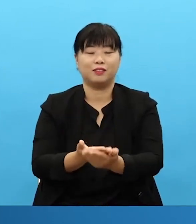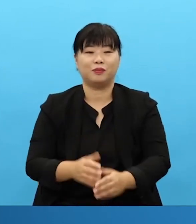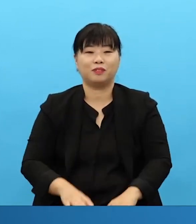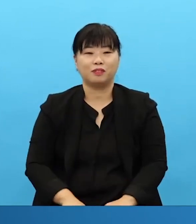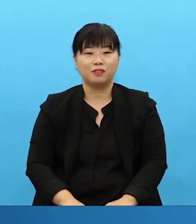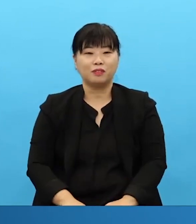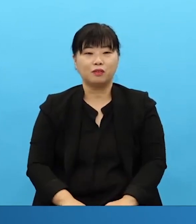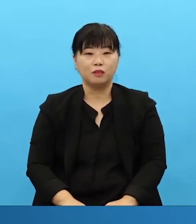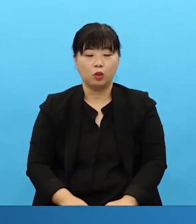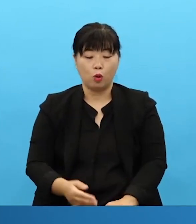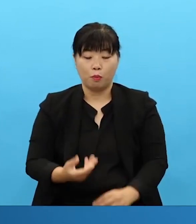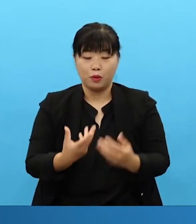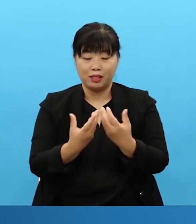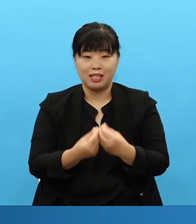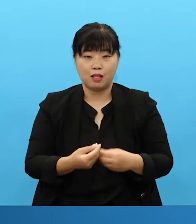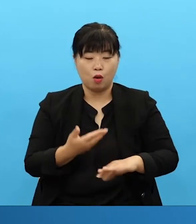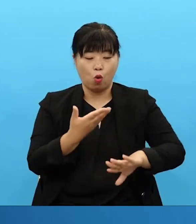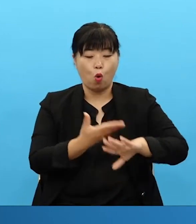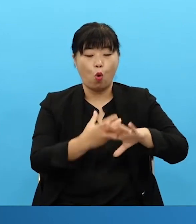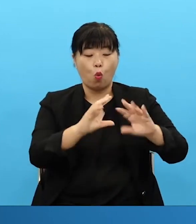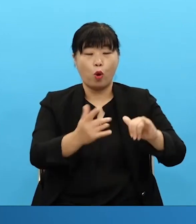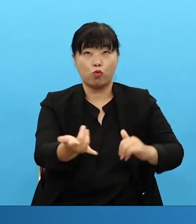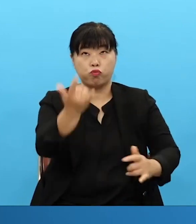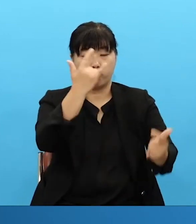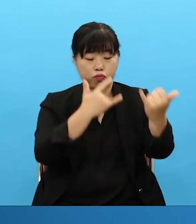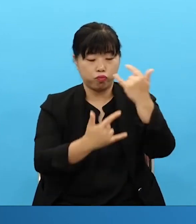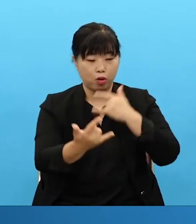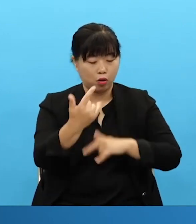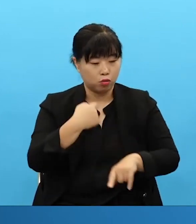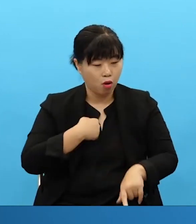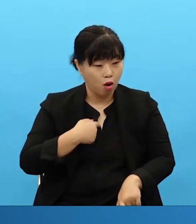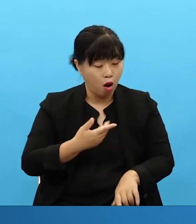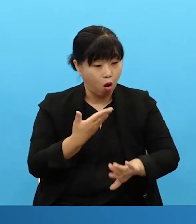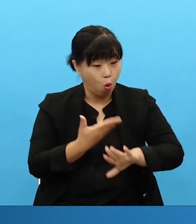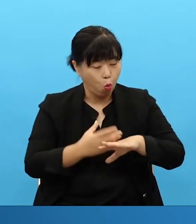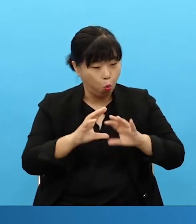외국인이 왔는데 한국말 너무 잘하는 거요. 앞으로 comes and he speaks Korean so well.